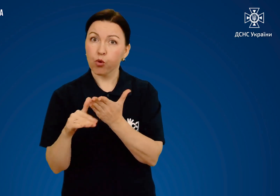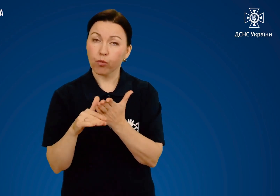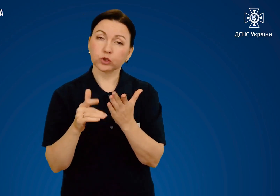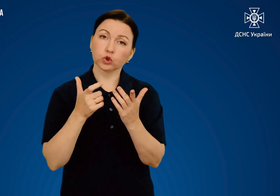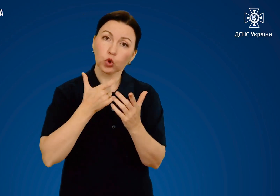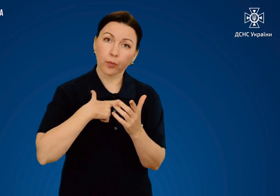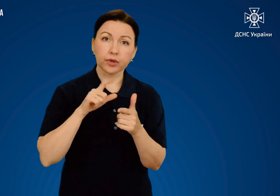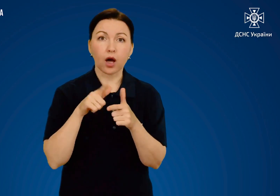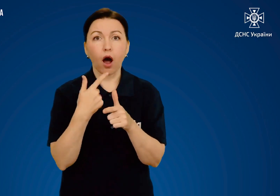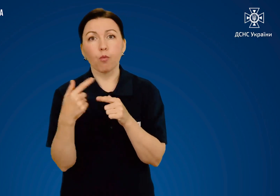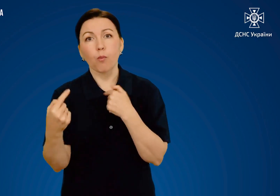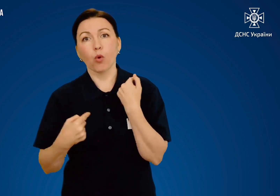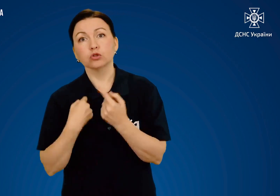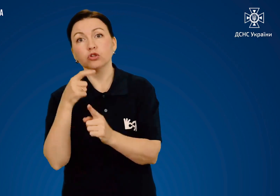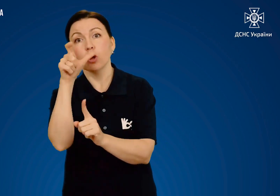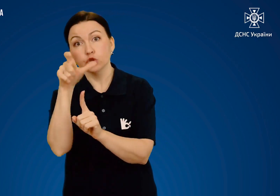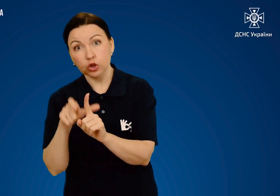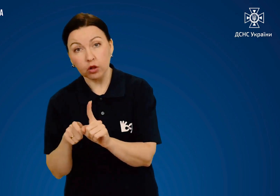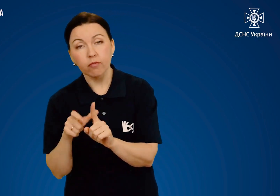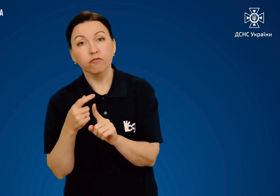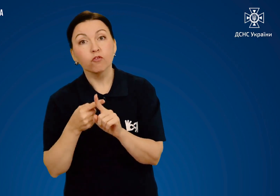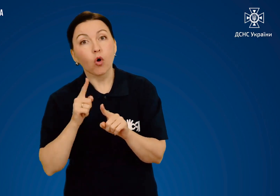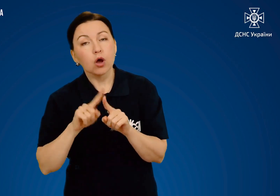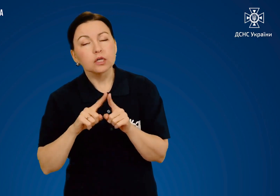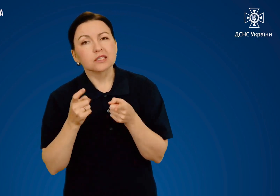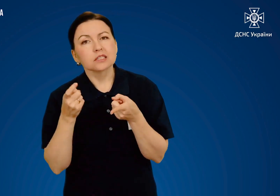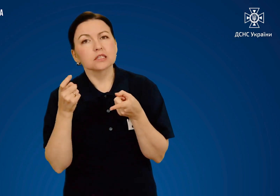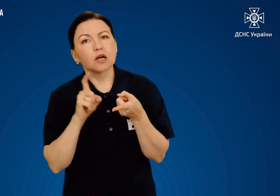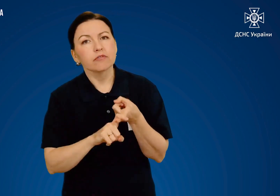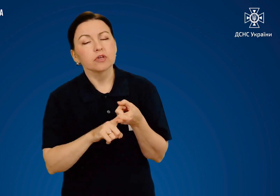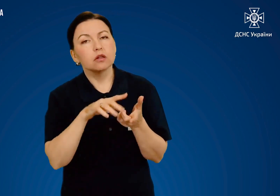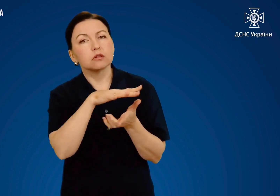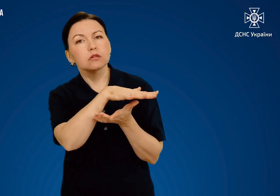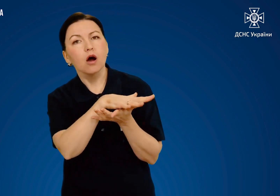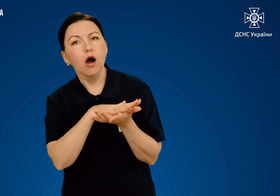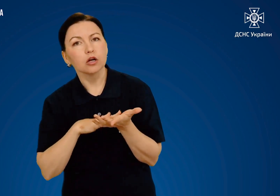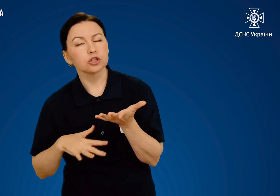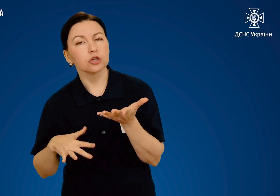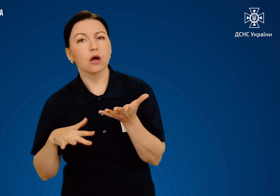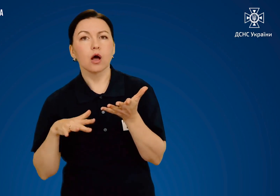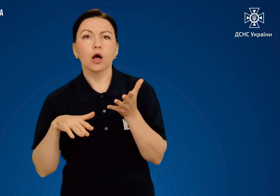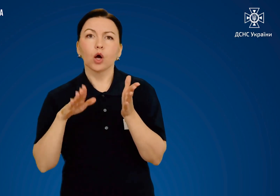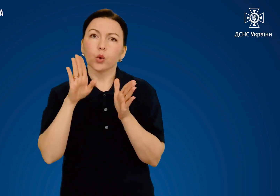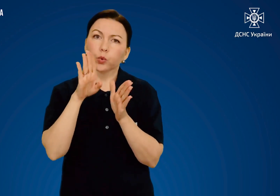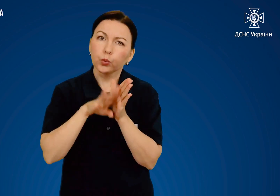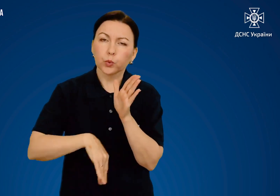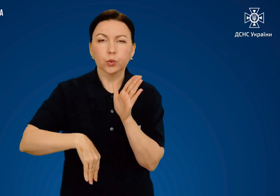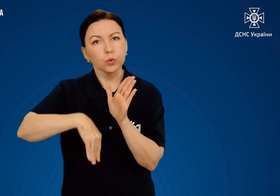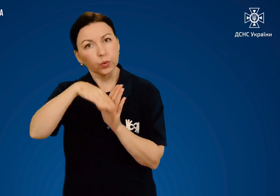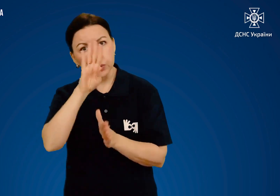надасте допомогу собі або постраждалому, залежатиме подальший стан потерпілого.